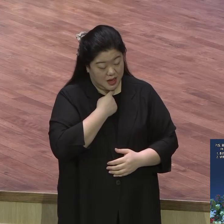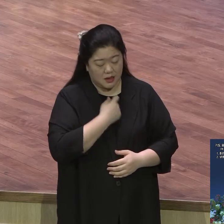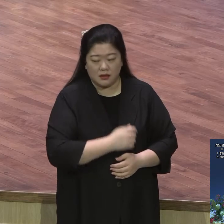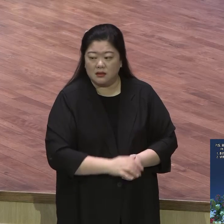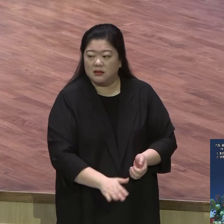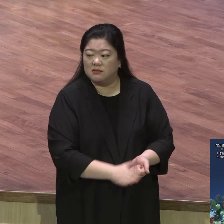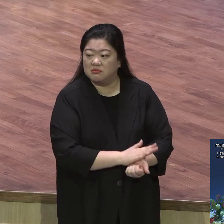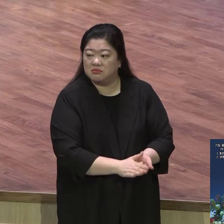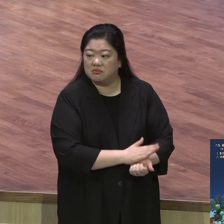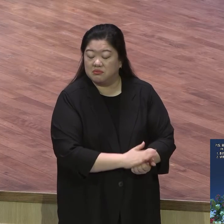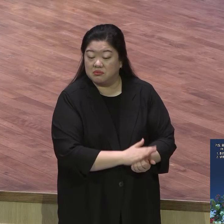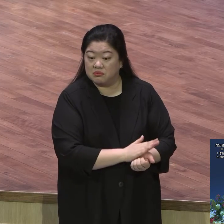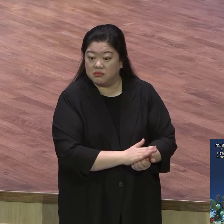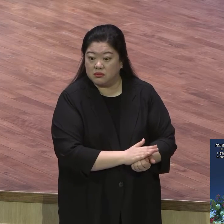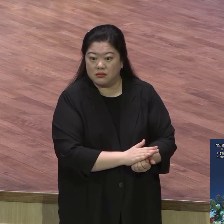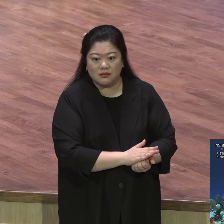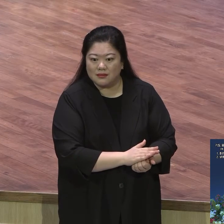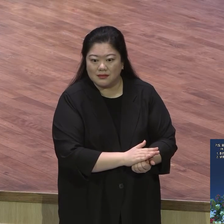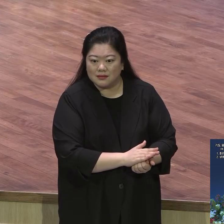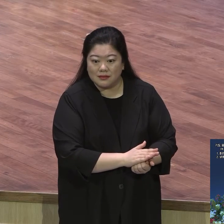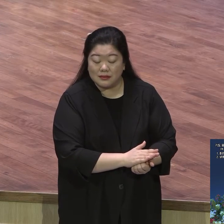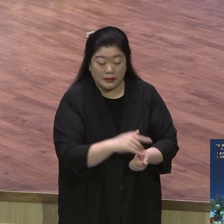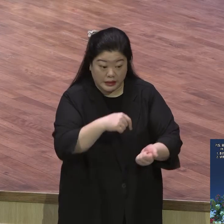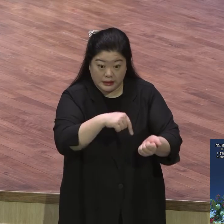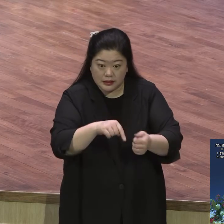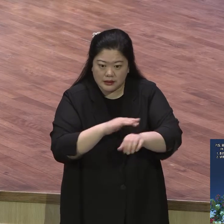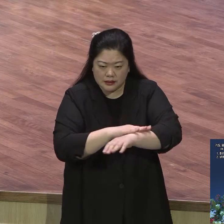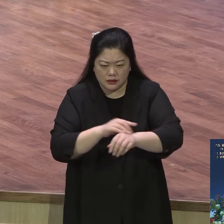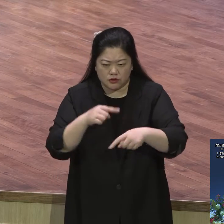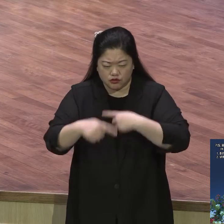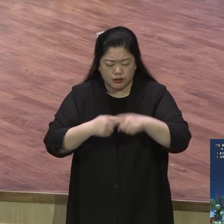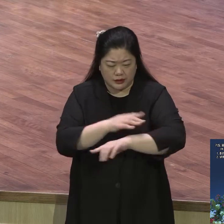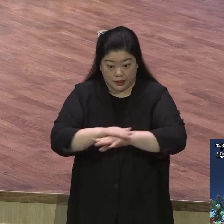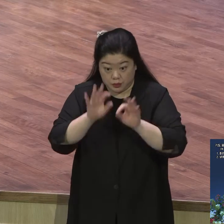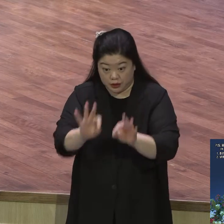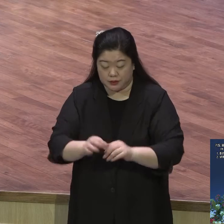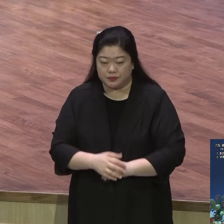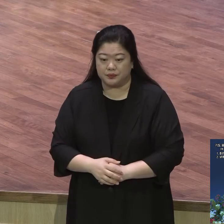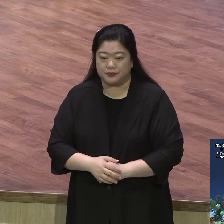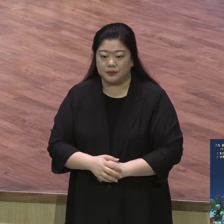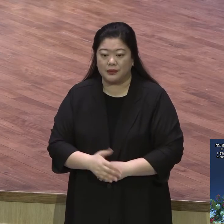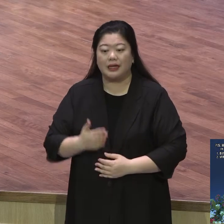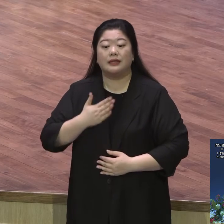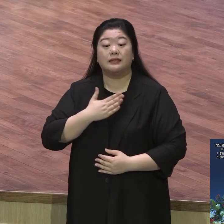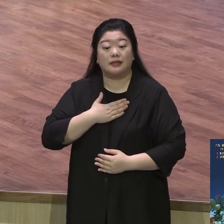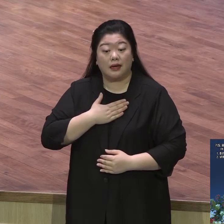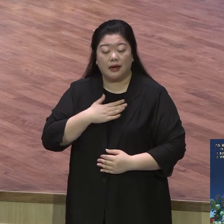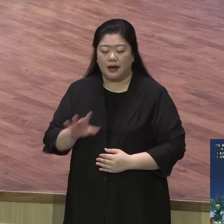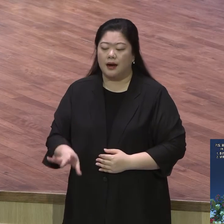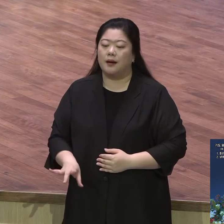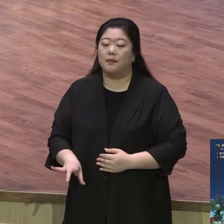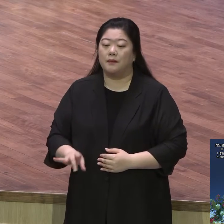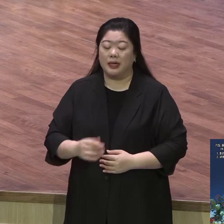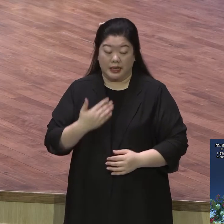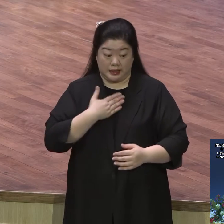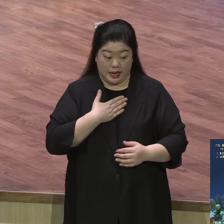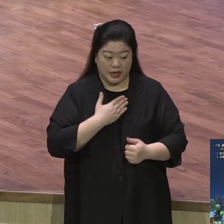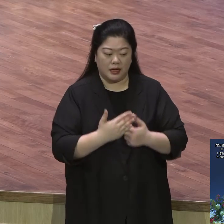하라는 뜻으로 들리시는데 본래 의미가 뭐냐 전혀 그런 게 아니에요 내가 받는 개념이